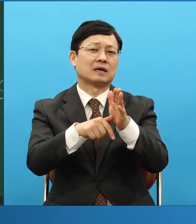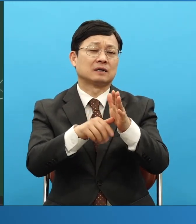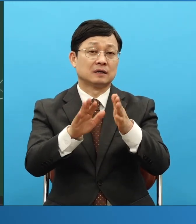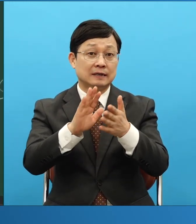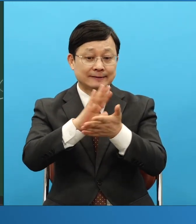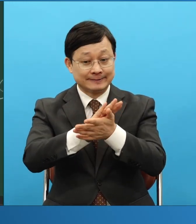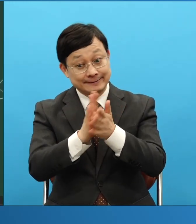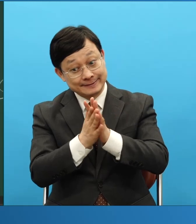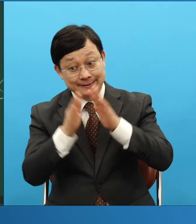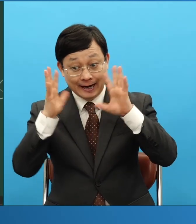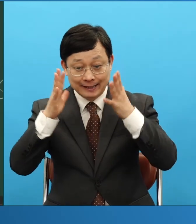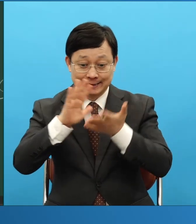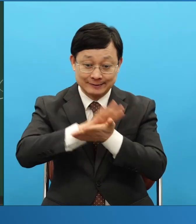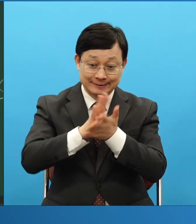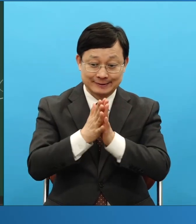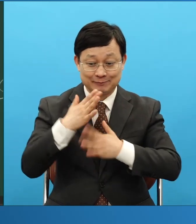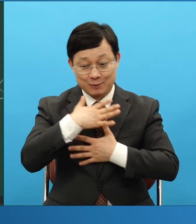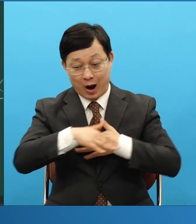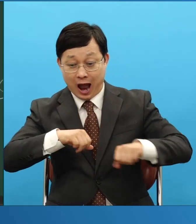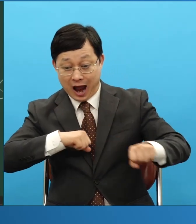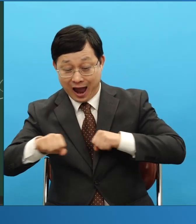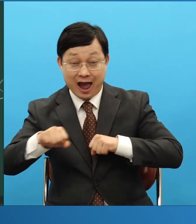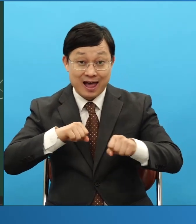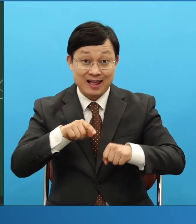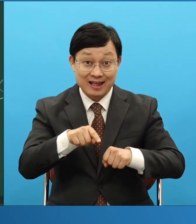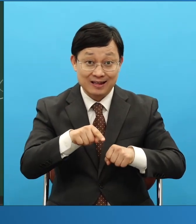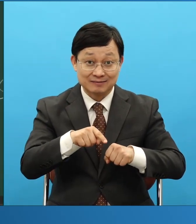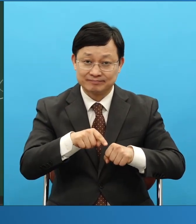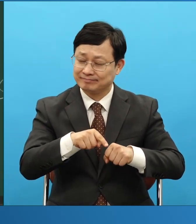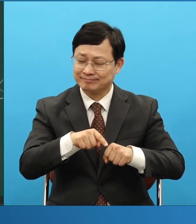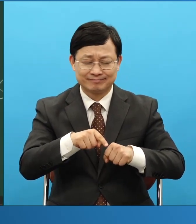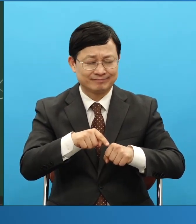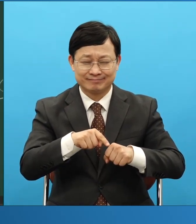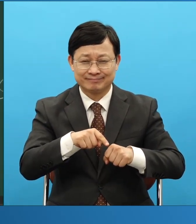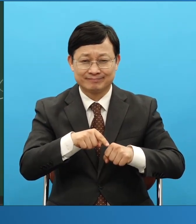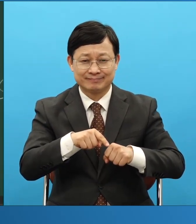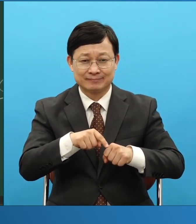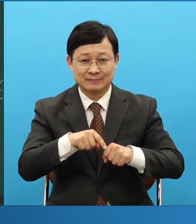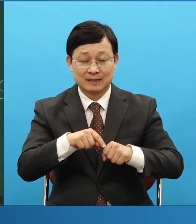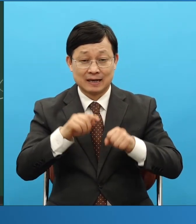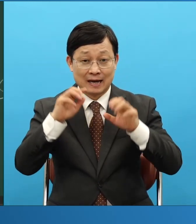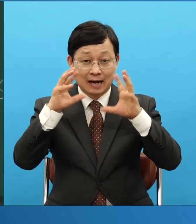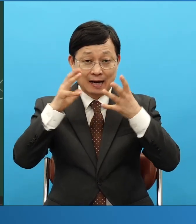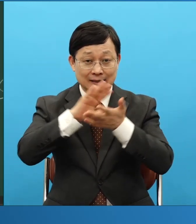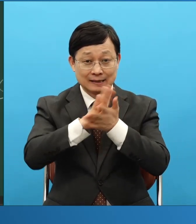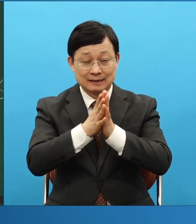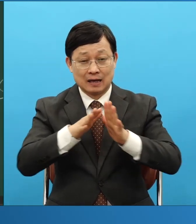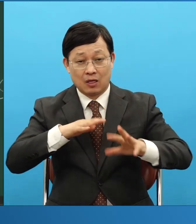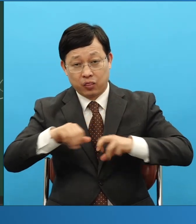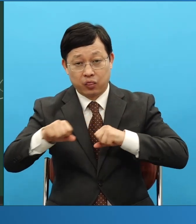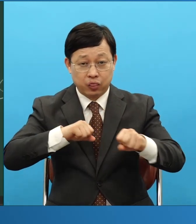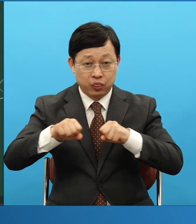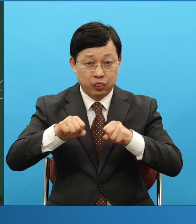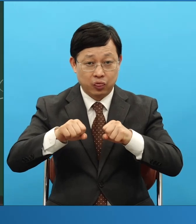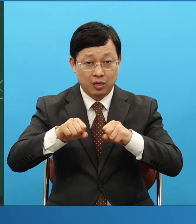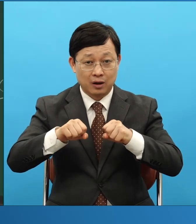움직이죠 안 그렇습니다 애들은 막 움직이는데 0.1초 만에 각인대요